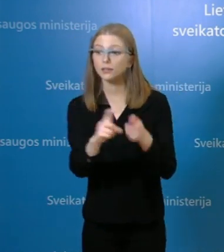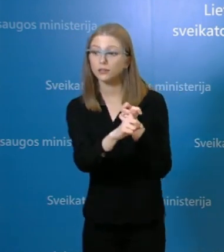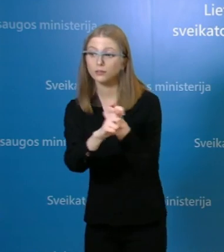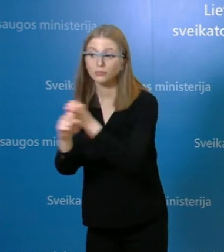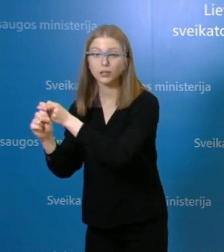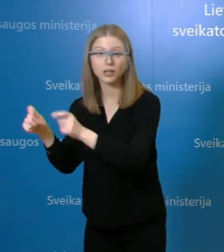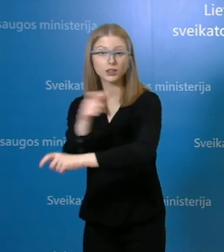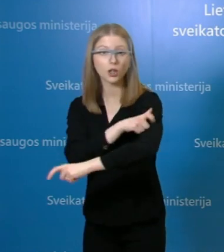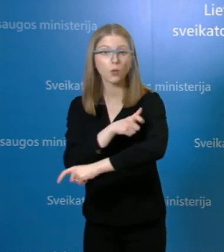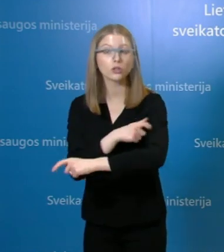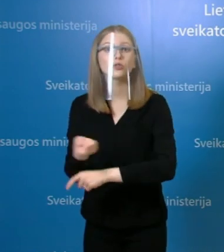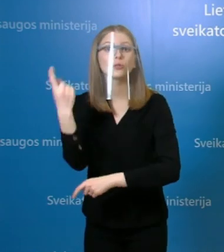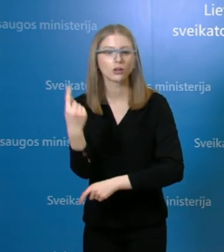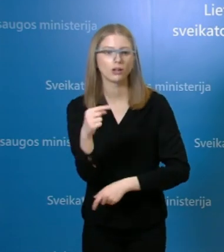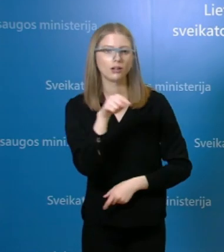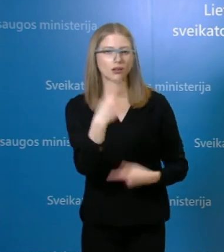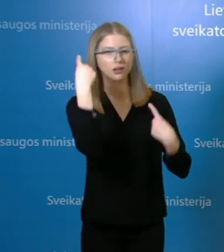būdamas neoficialio aprinkoje.